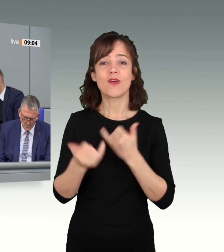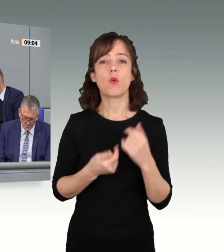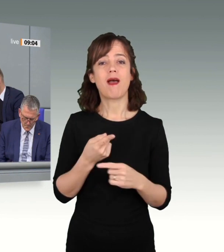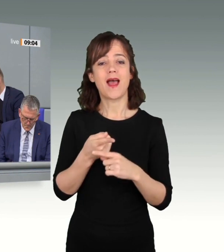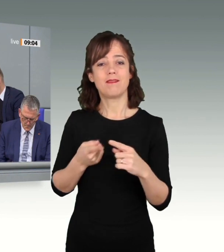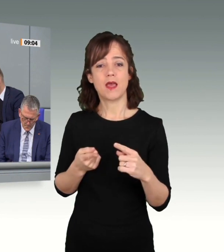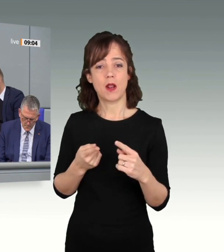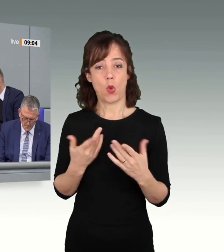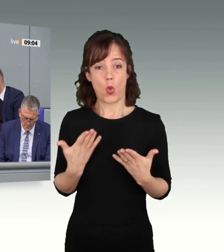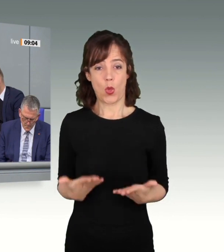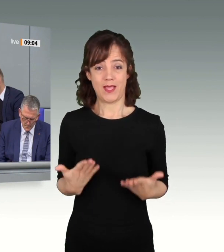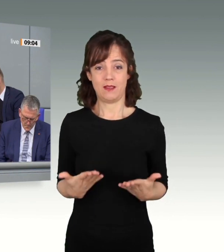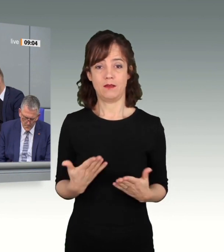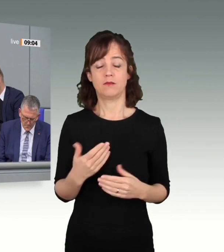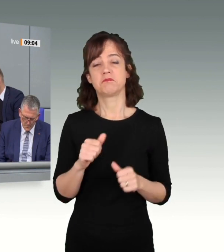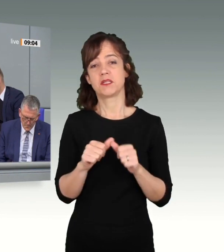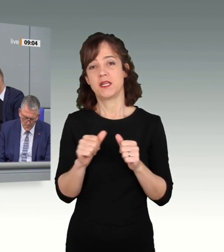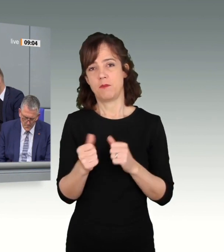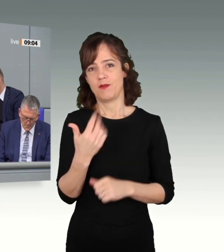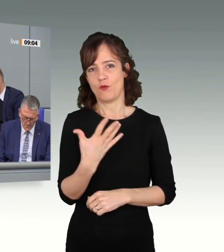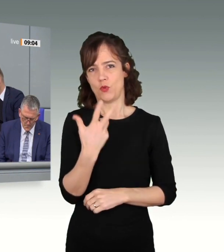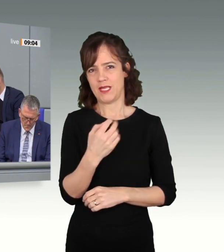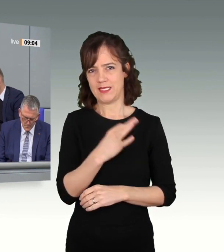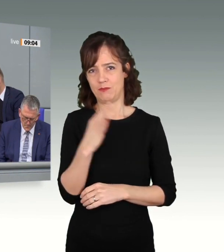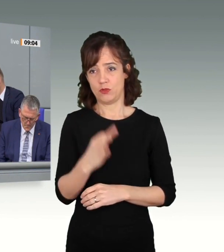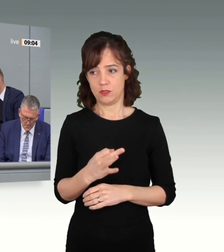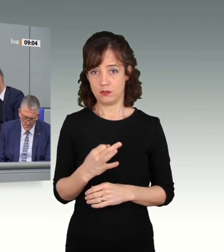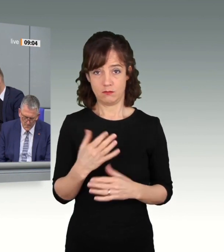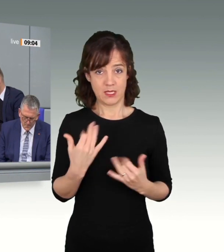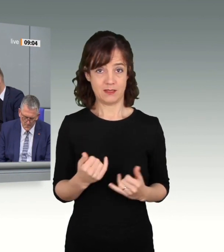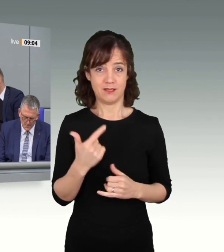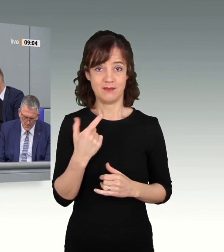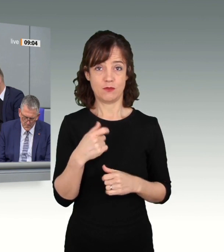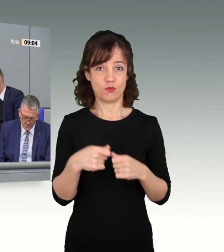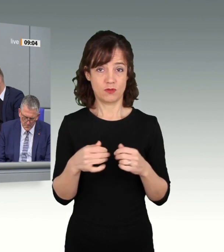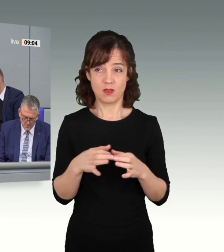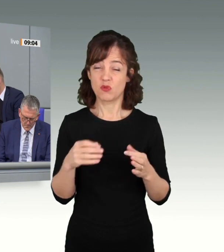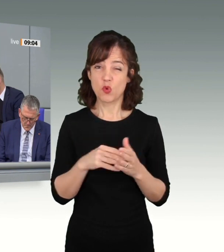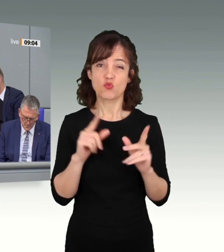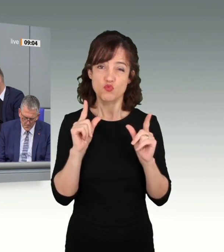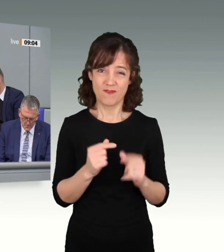knapp 35 Prozent auch im aktuellen 20. Bundestag zu niedrig.